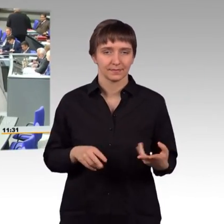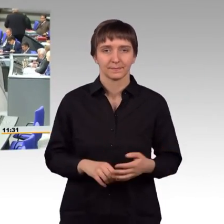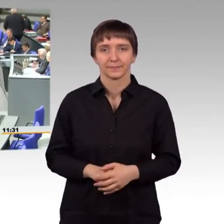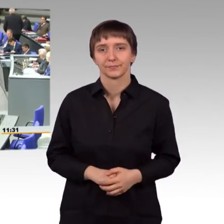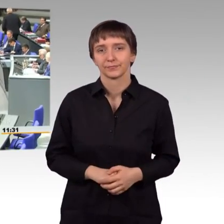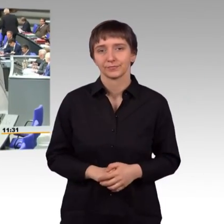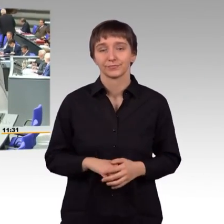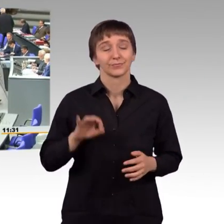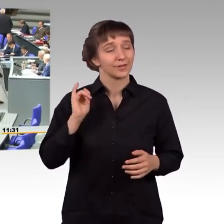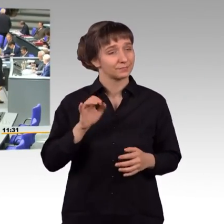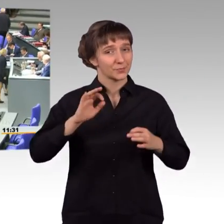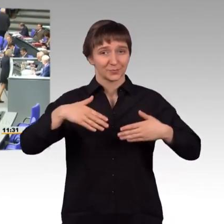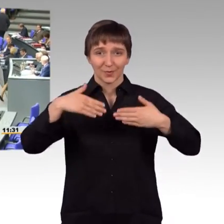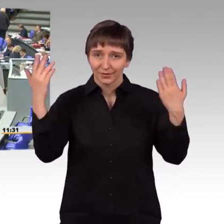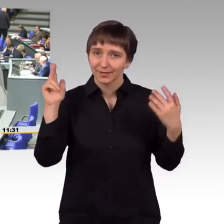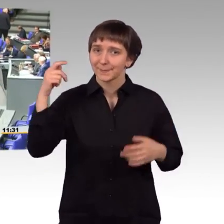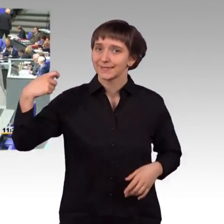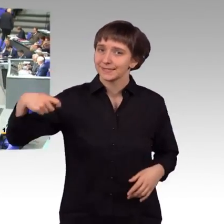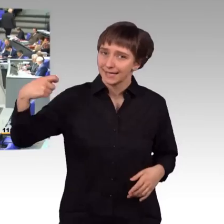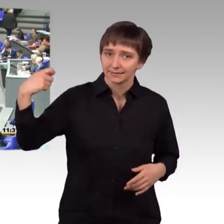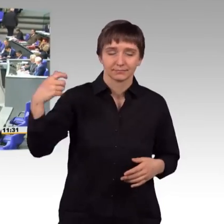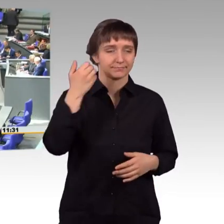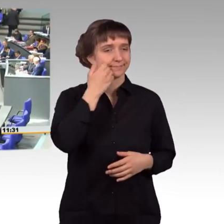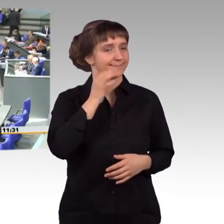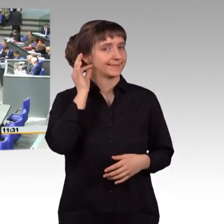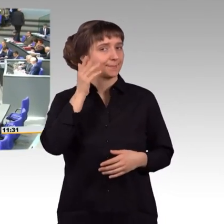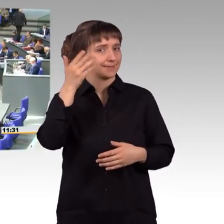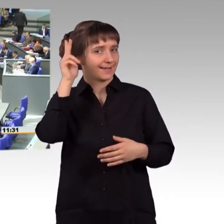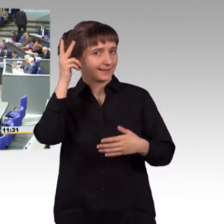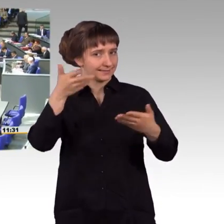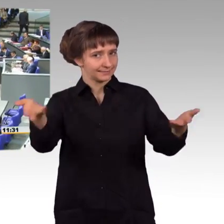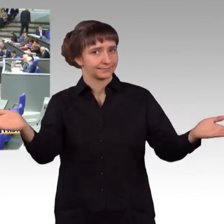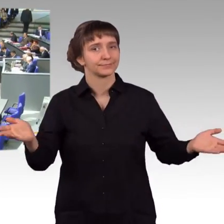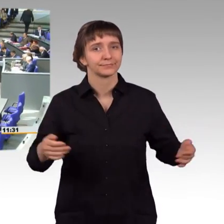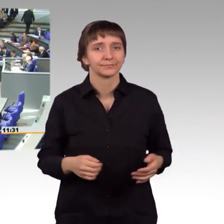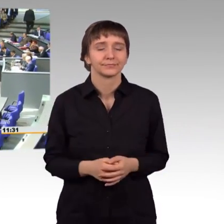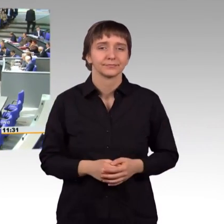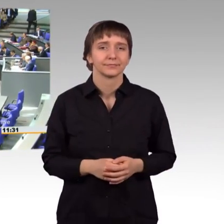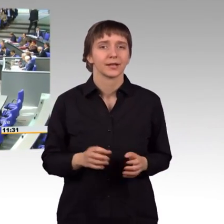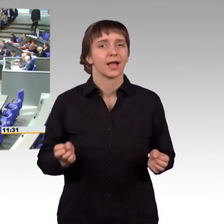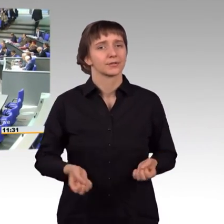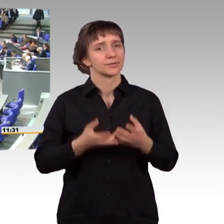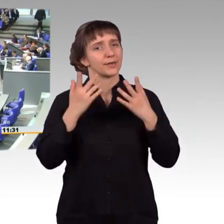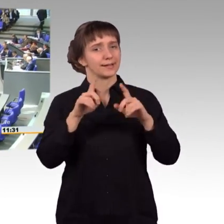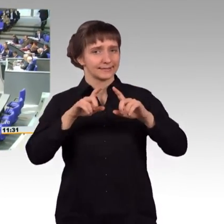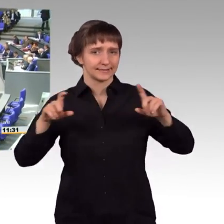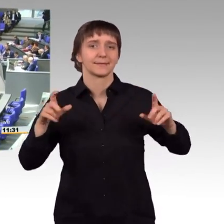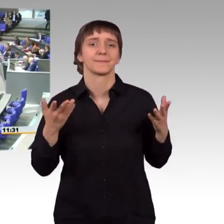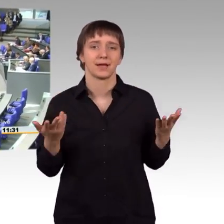Ja, guten Morgen, Herr Präsident, meine Damen und Herren. Wir reden aktuell über einen der größten, wenn nicht den